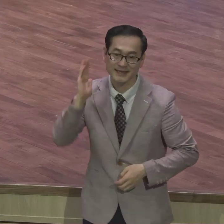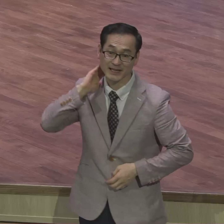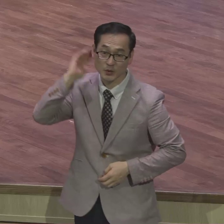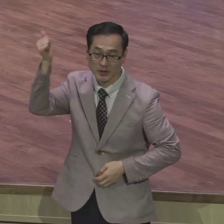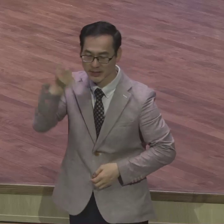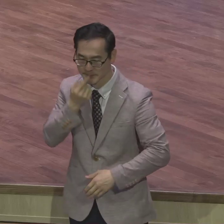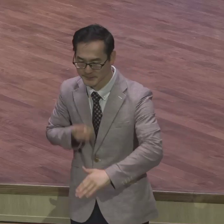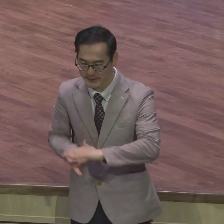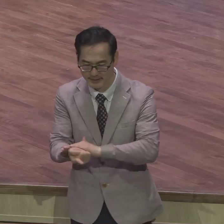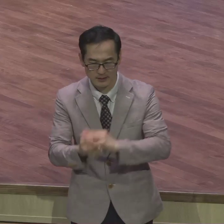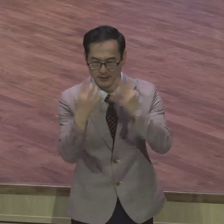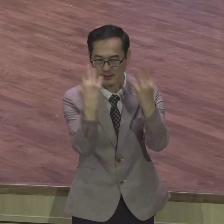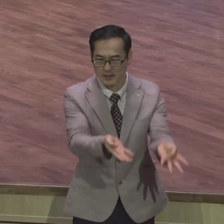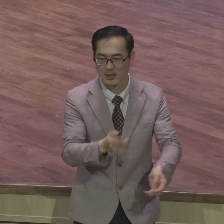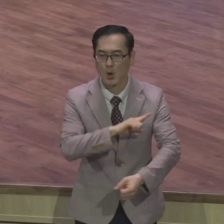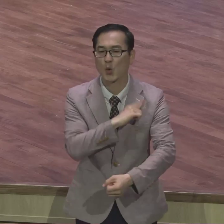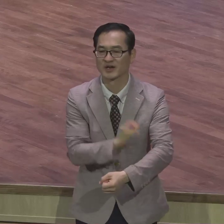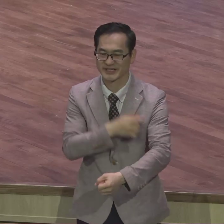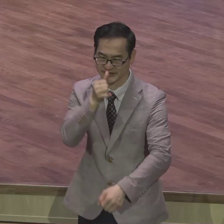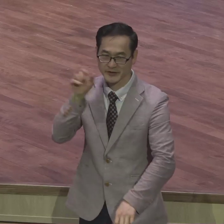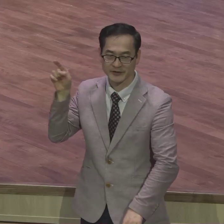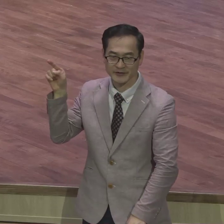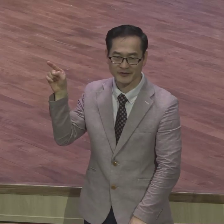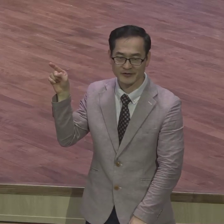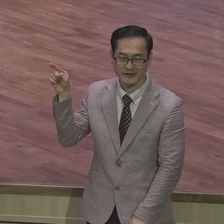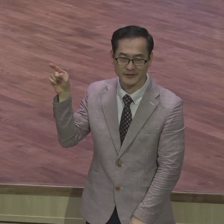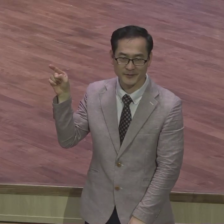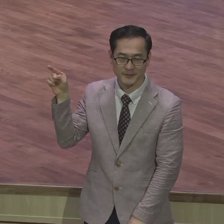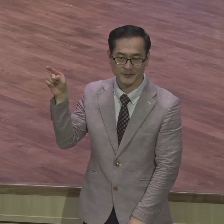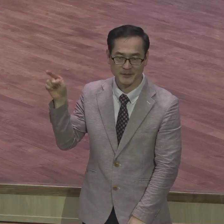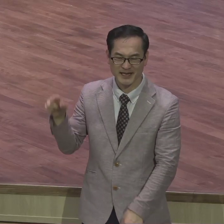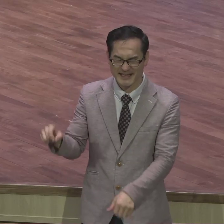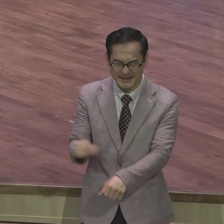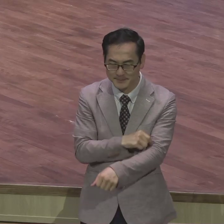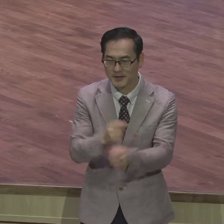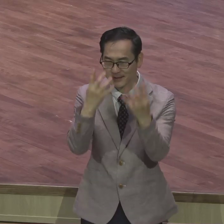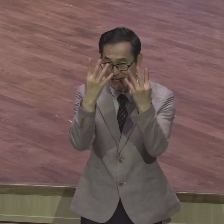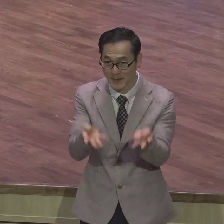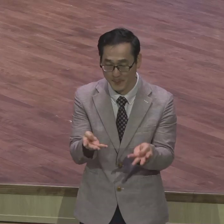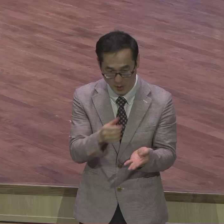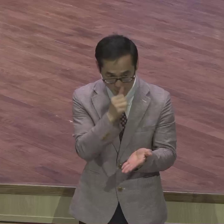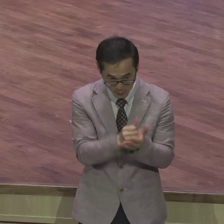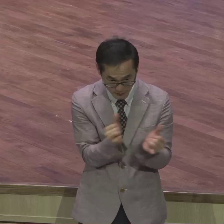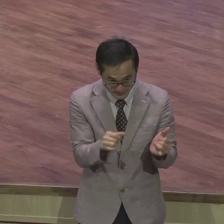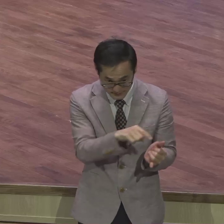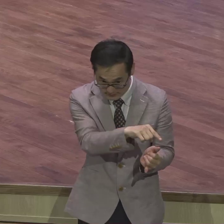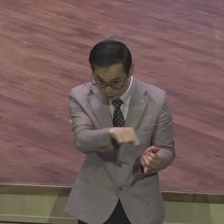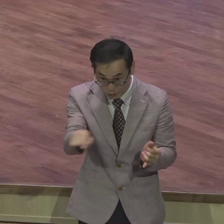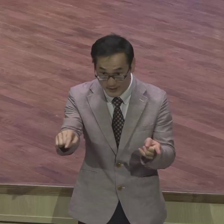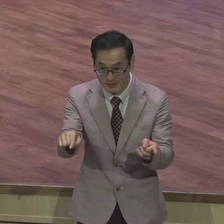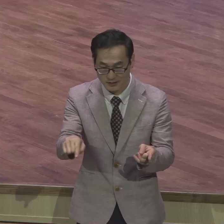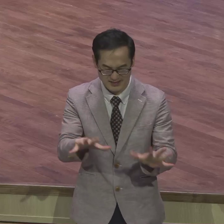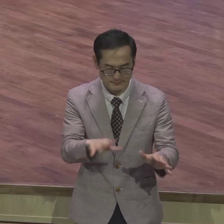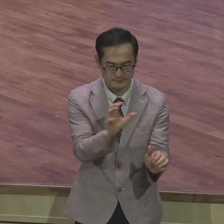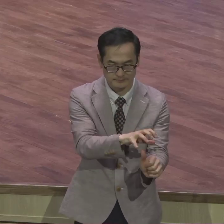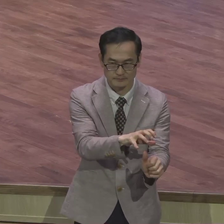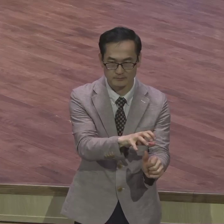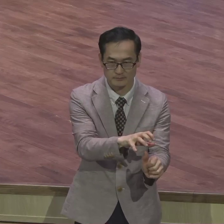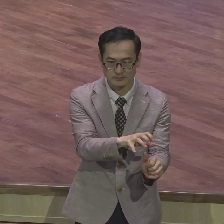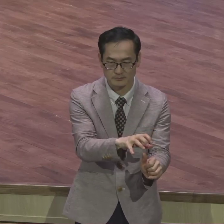특별 사면은 특정 범죄인에 대해서 형집행 정지입니다 형집행을